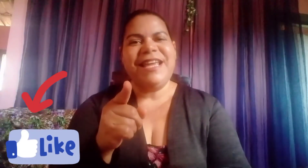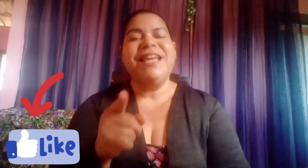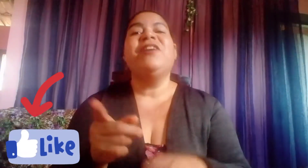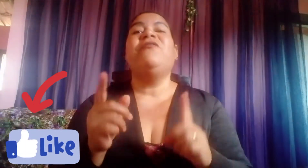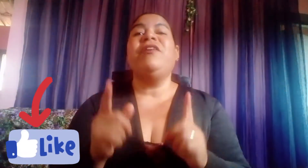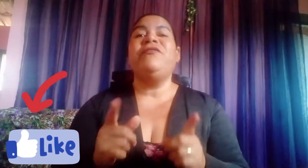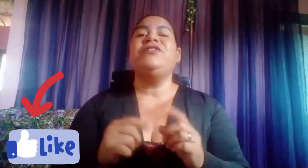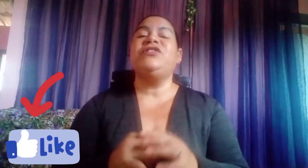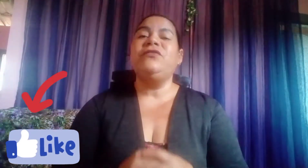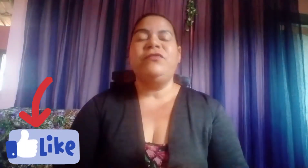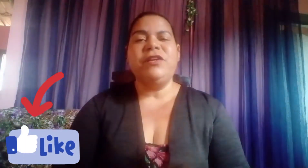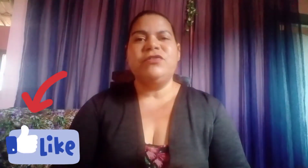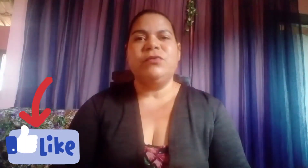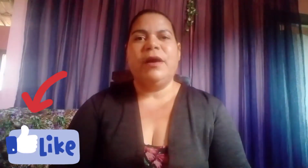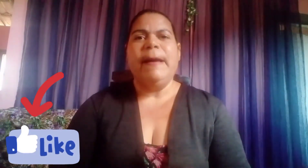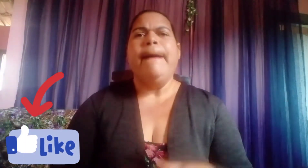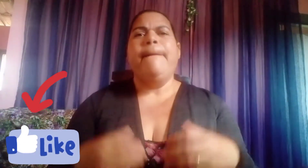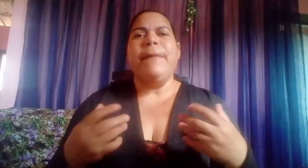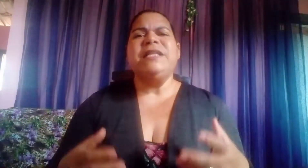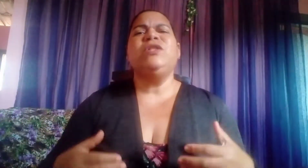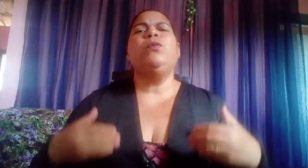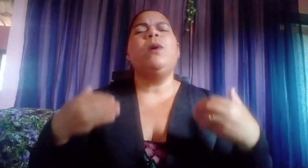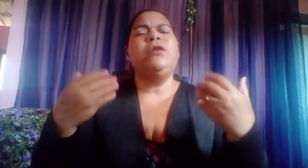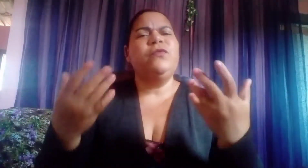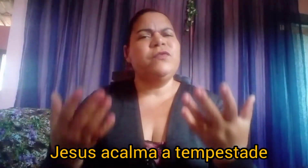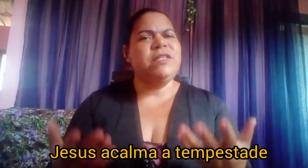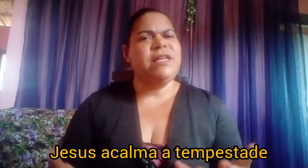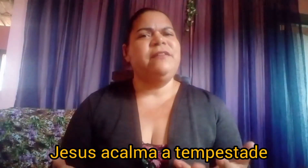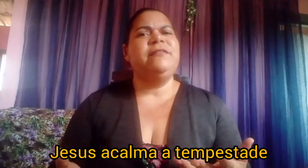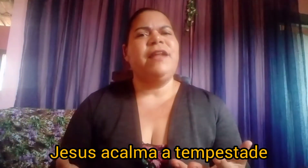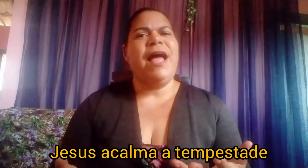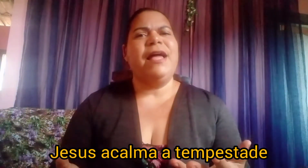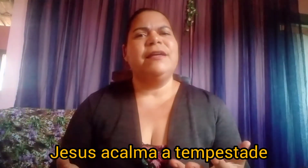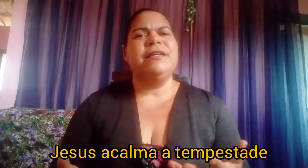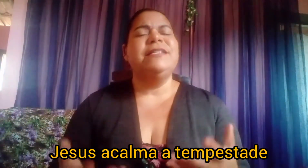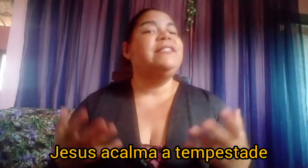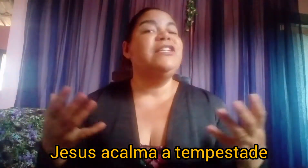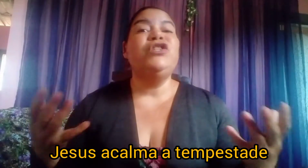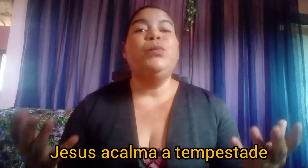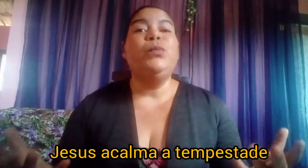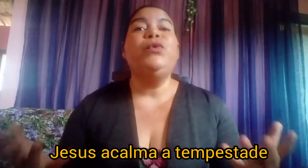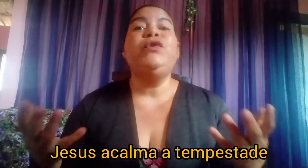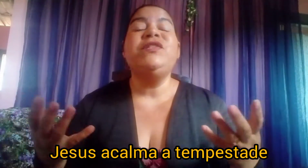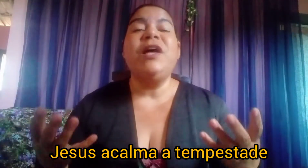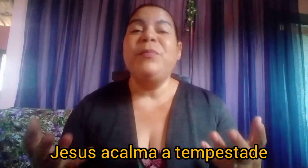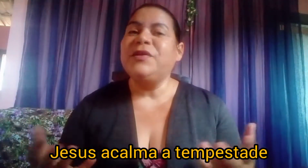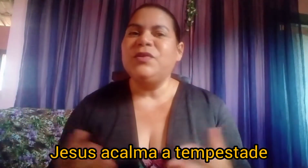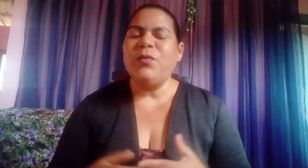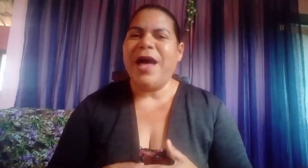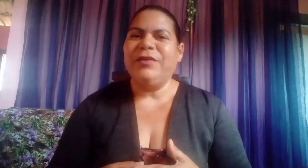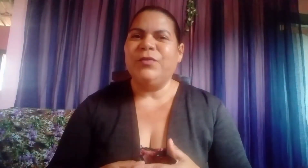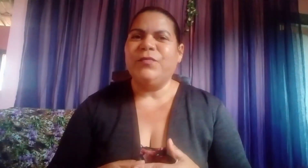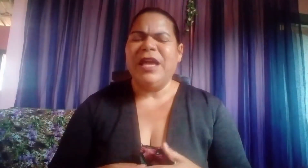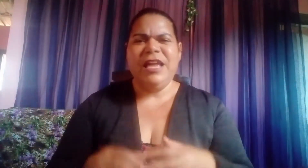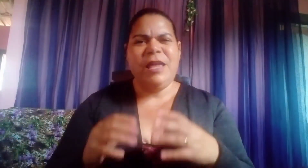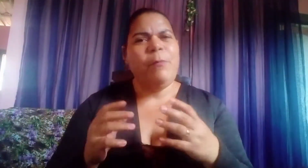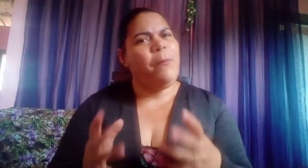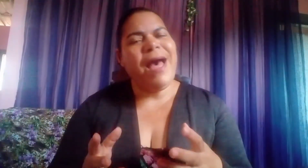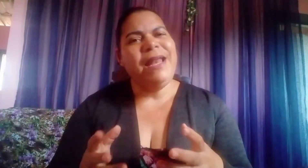vai ver este vídeo, mas quando você entrar, sejam muitos abençoados e pare